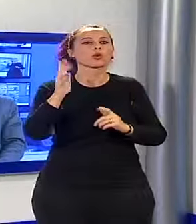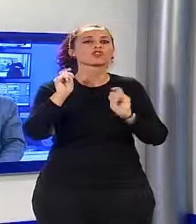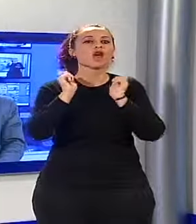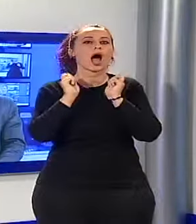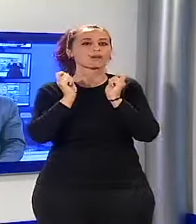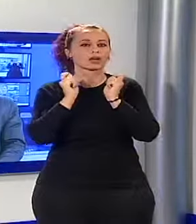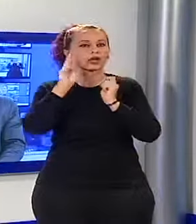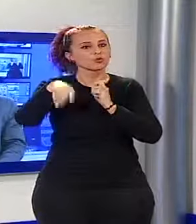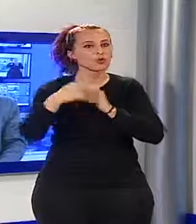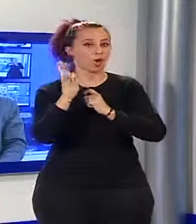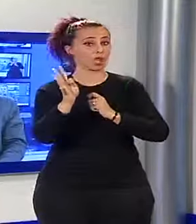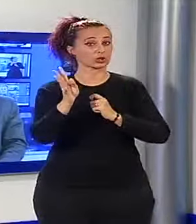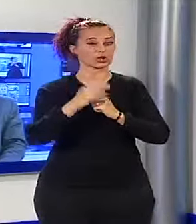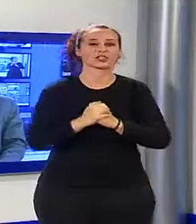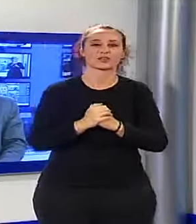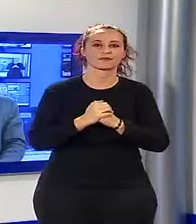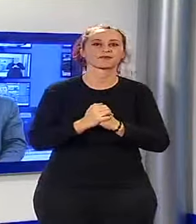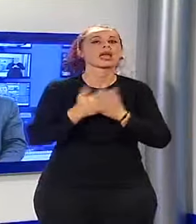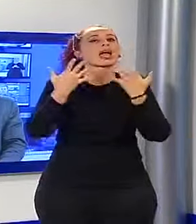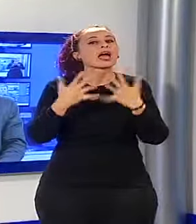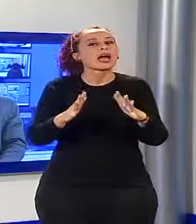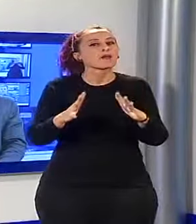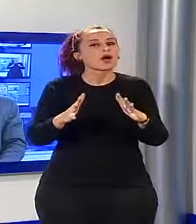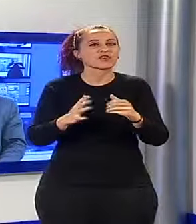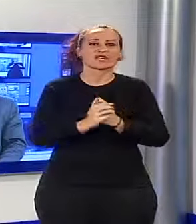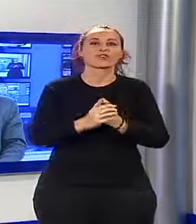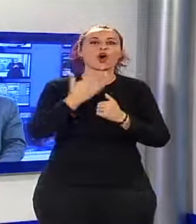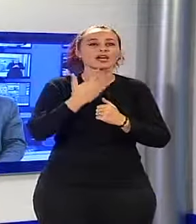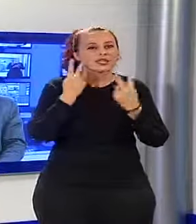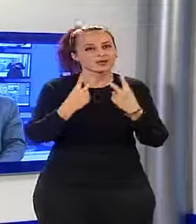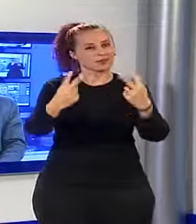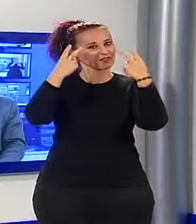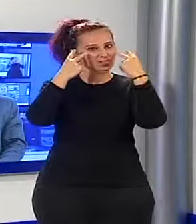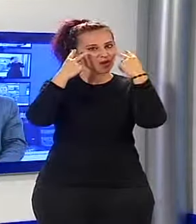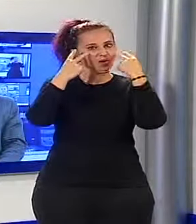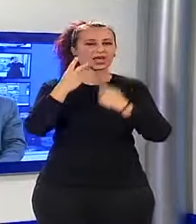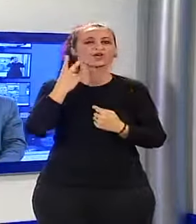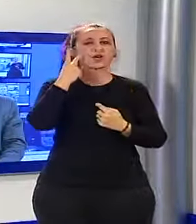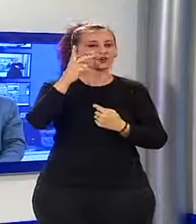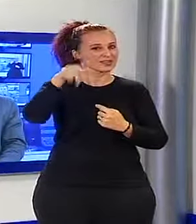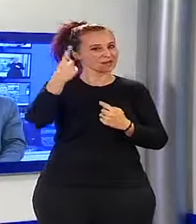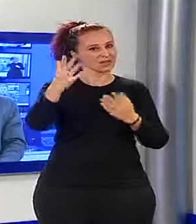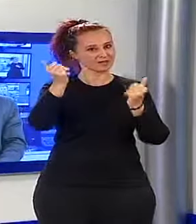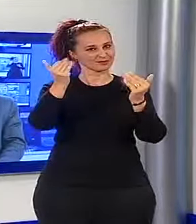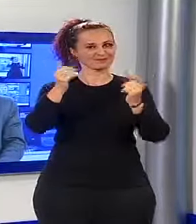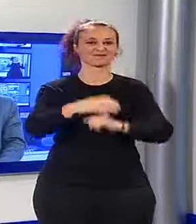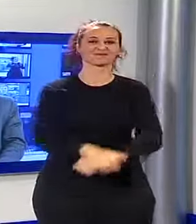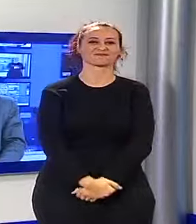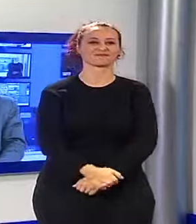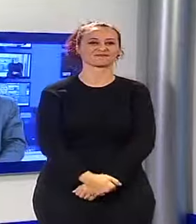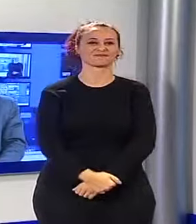2014. È tutto per la prima parte della Tg, ci fermiamo per la pubblicità e subito dopo torniamo con lo sport.